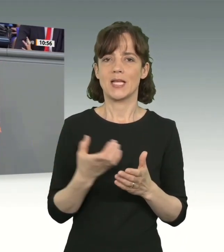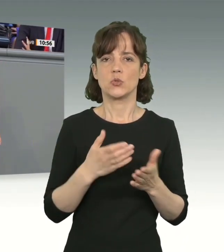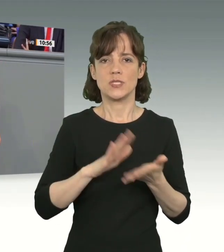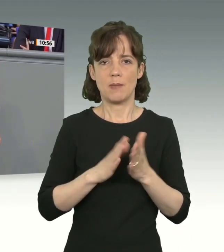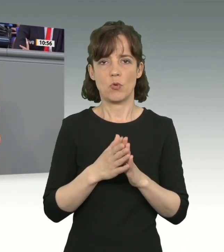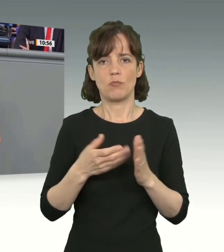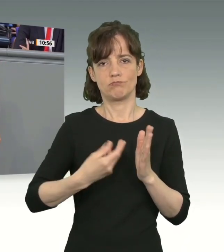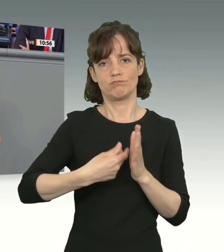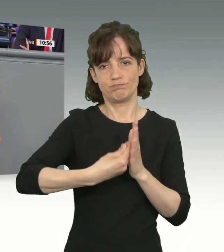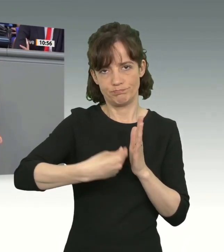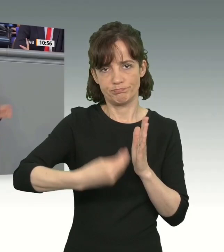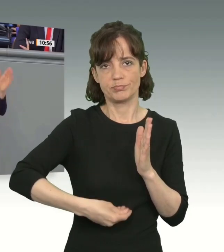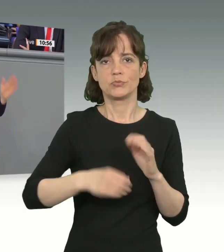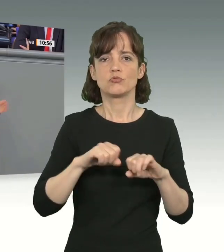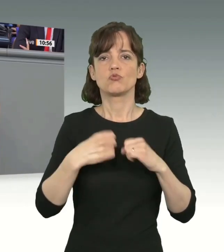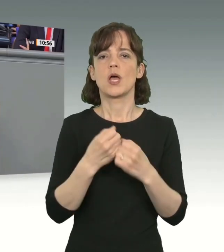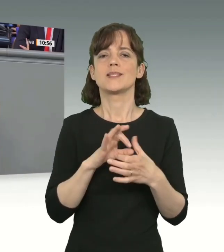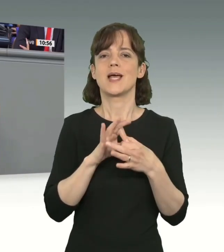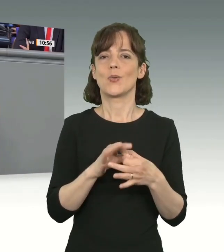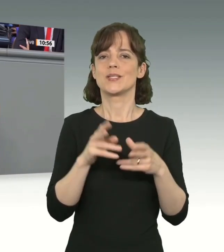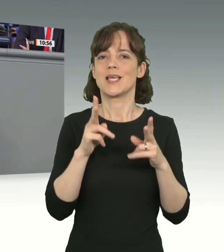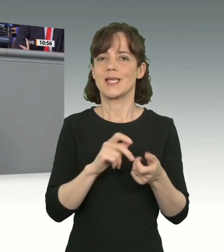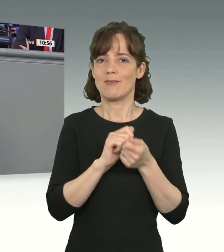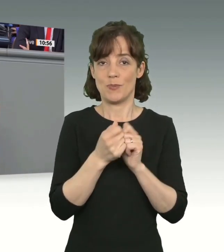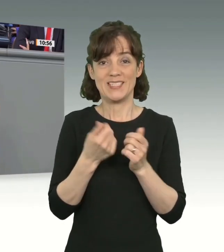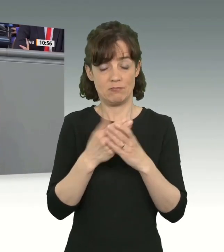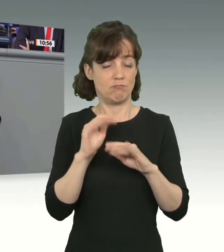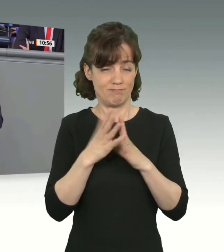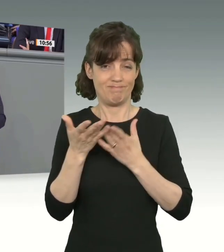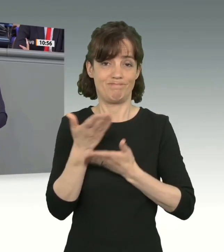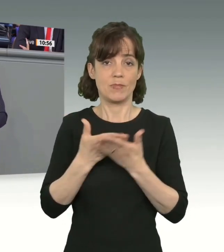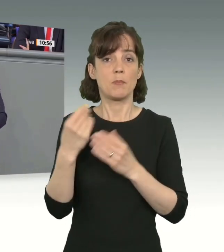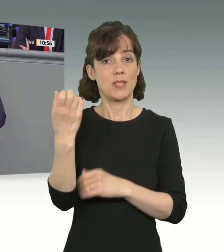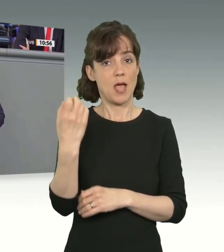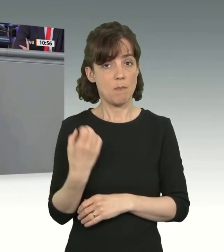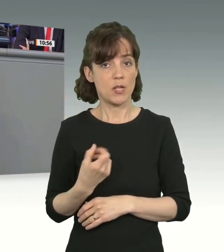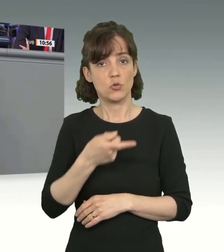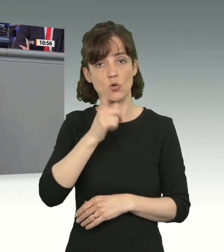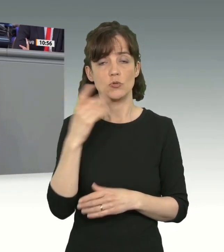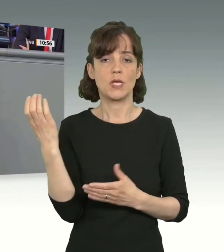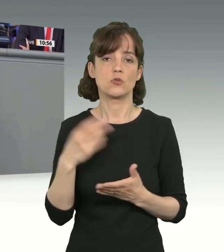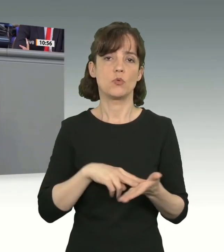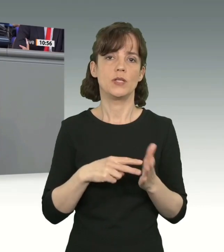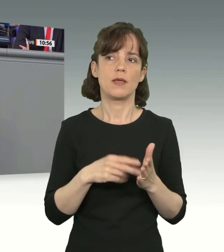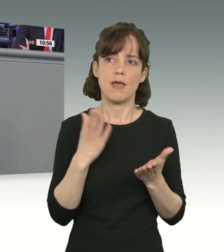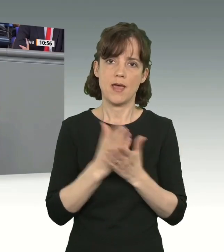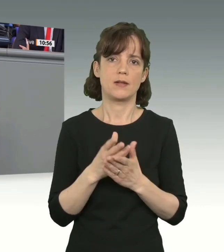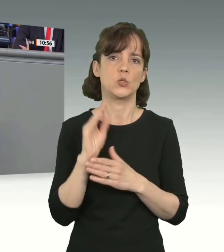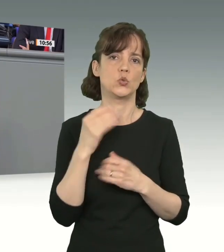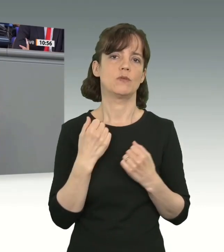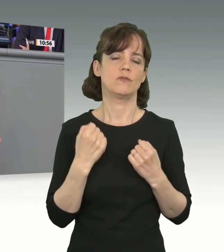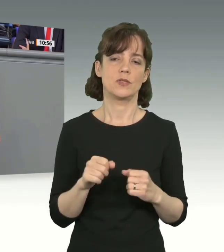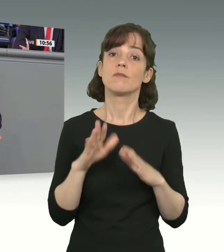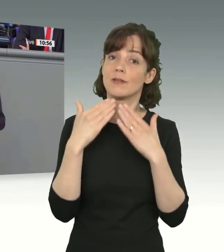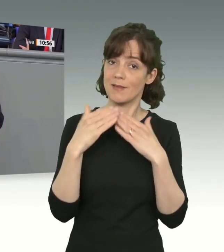Staatsangehörigkeitsrecht reformieren. An dem allen sind wir dran. Mit der Ampel wird die deutsche Migrationspolitik endlich zukunftsfest. Ich danke Ihnen